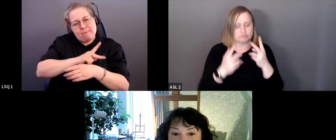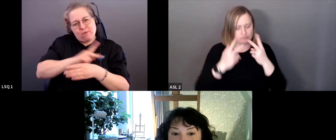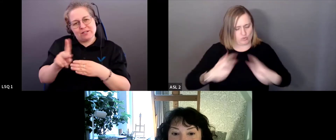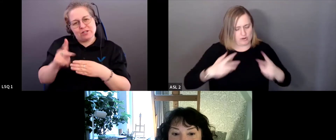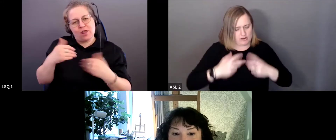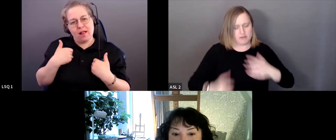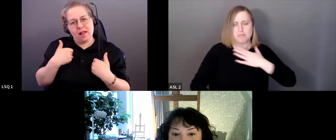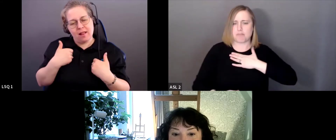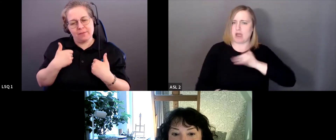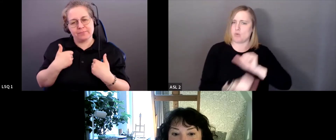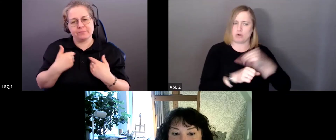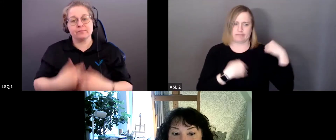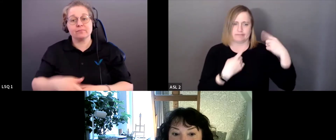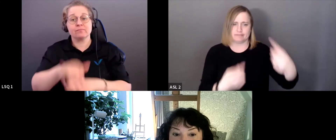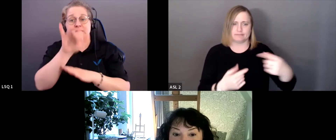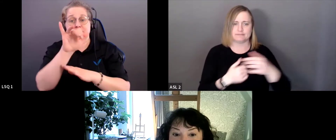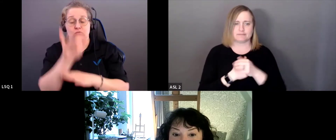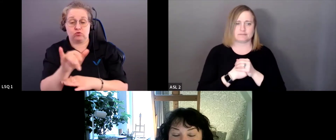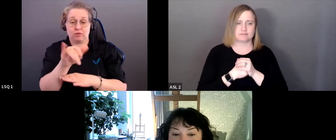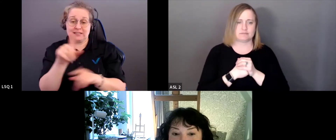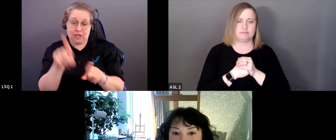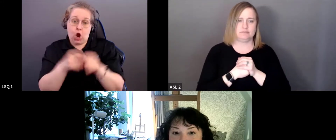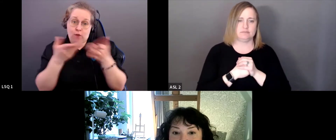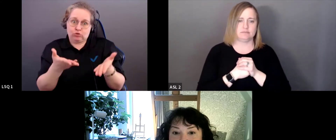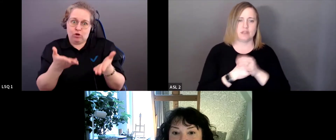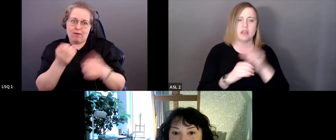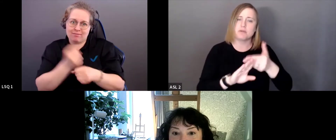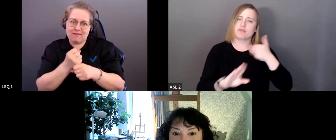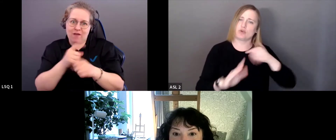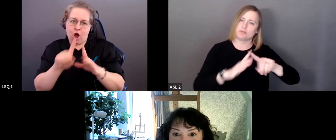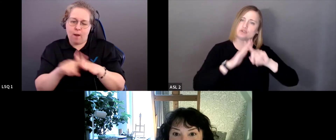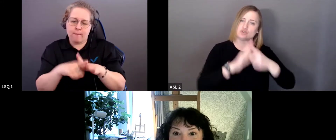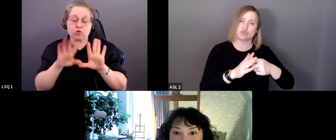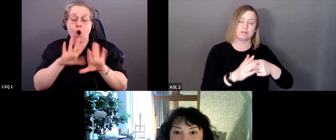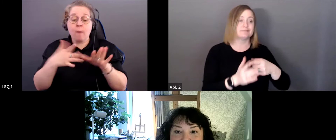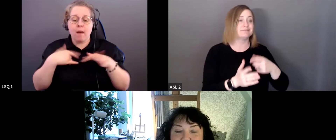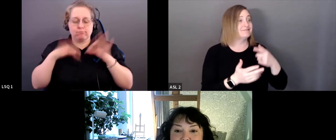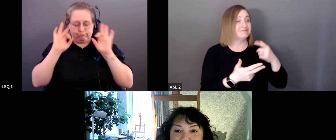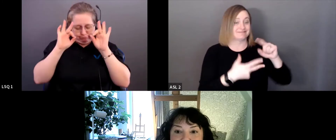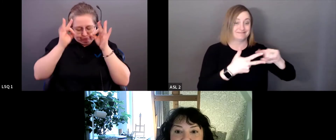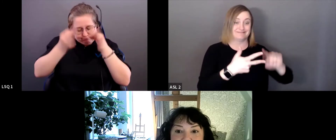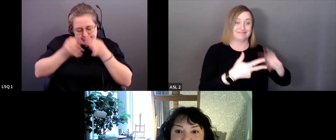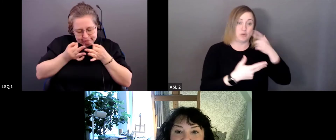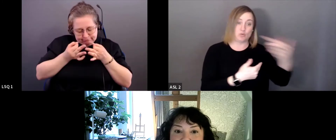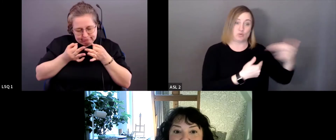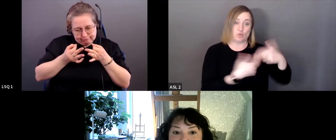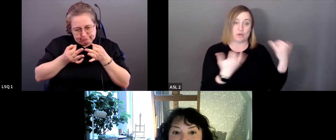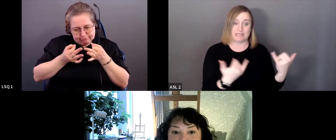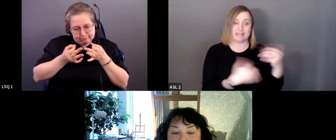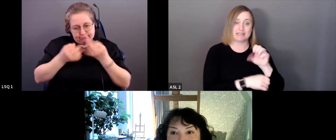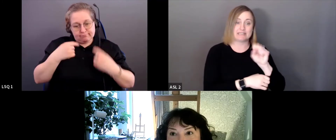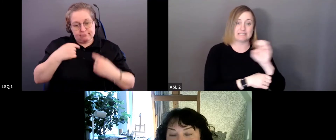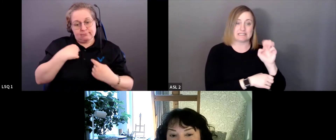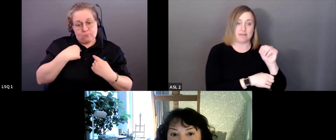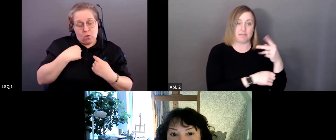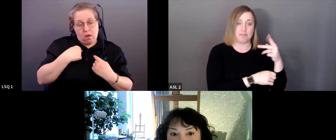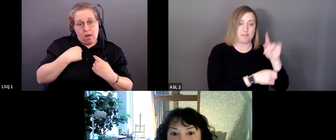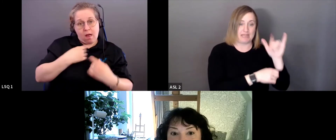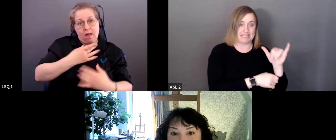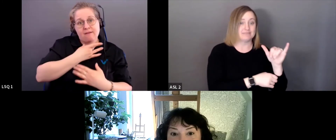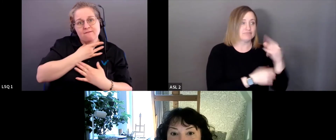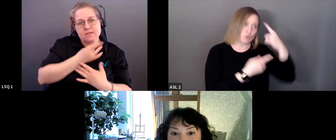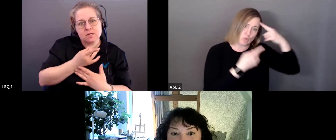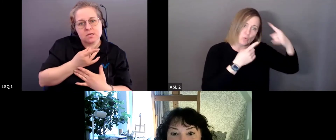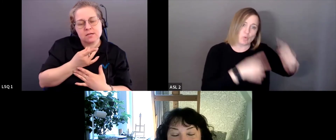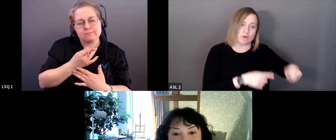ainsi que j'ai commencé mon travail en faisant de l'introspection. Je souhaite avant tout saluer